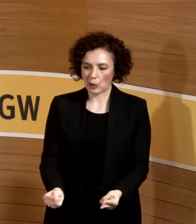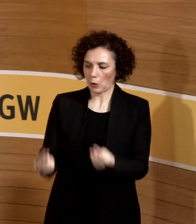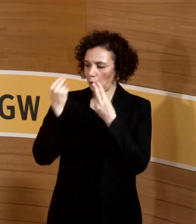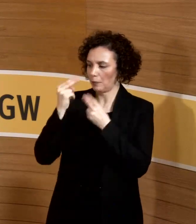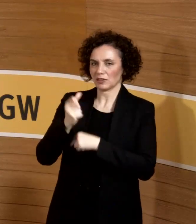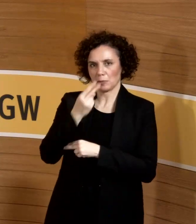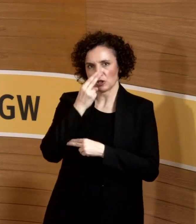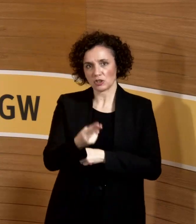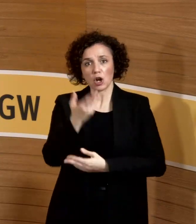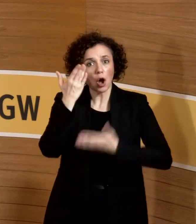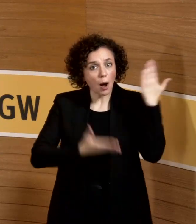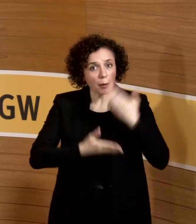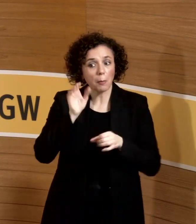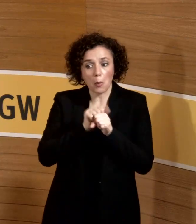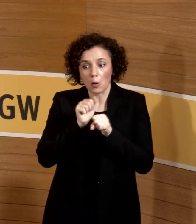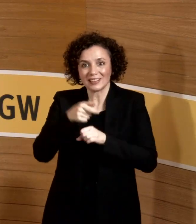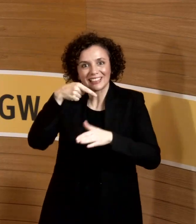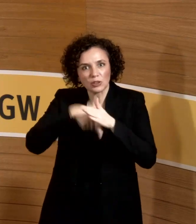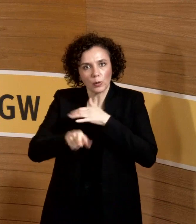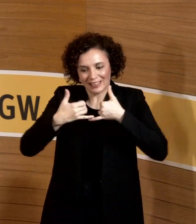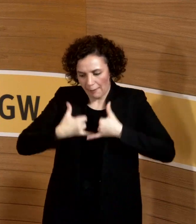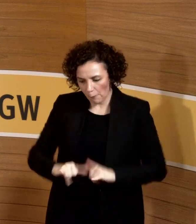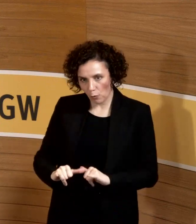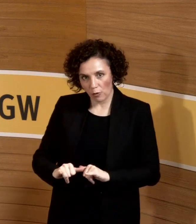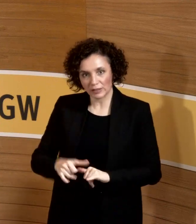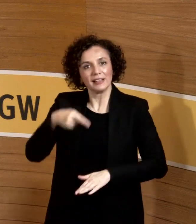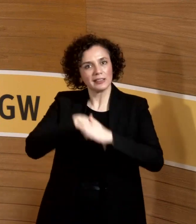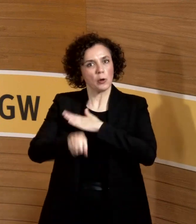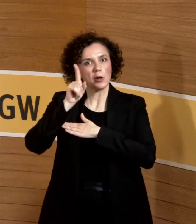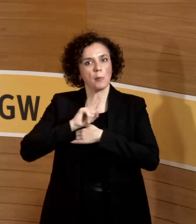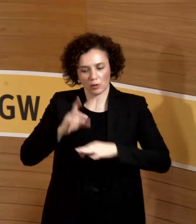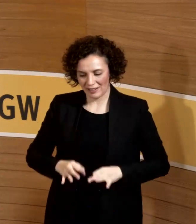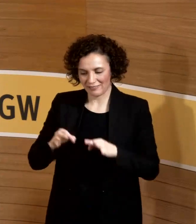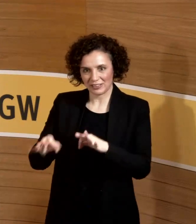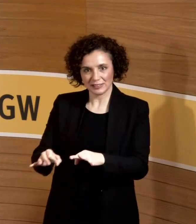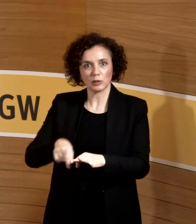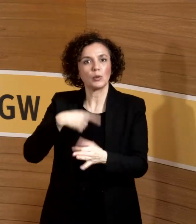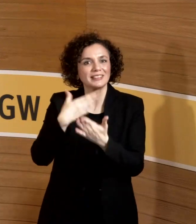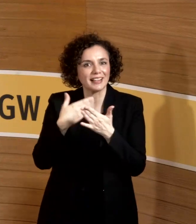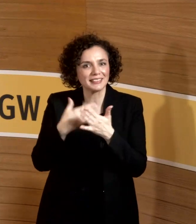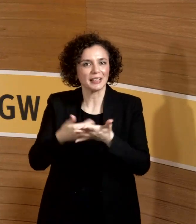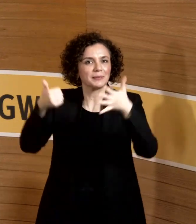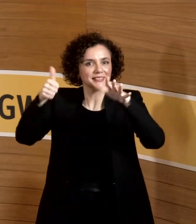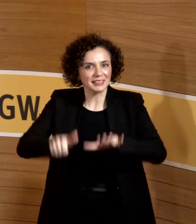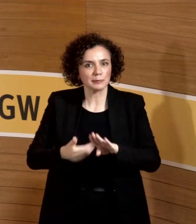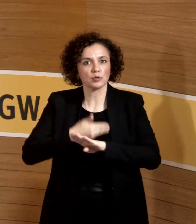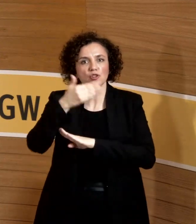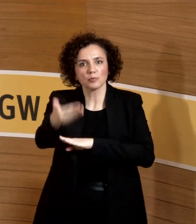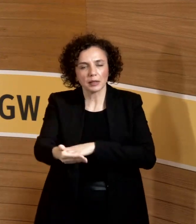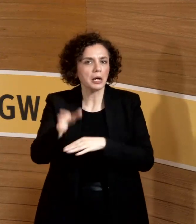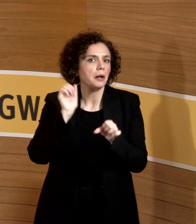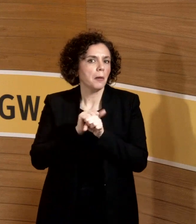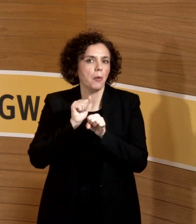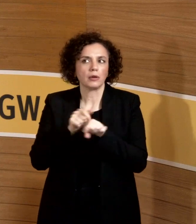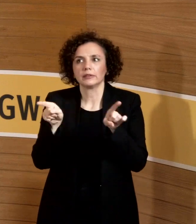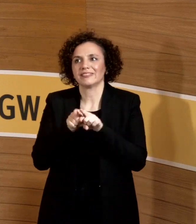Infektion über die Mutter während der Geburt bekommen und deswegen sechs Monate später eine höhere Retardierung oder ähnliches. Also